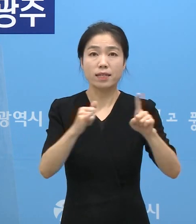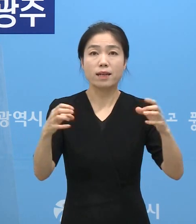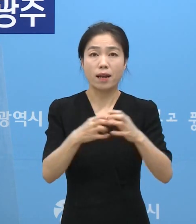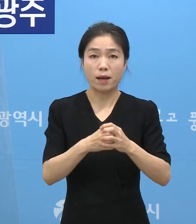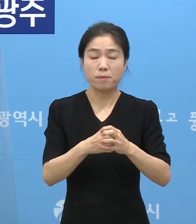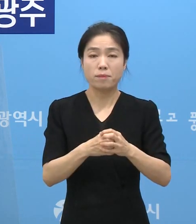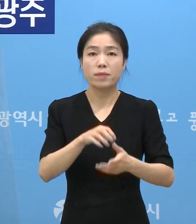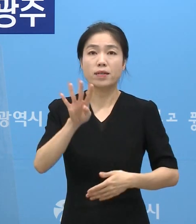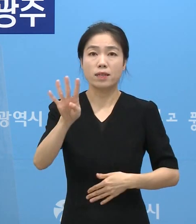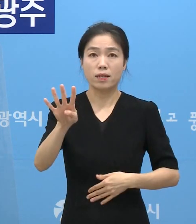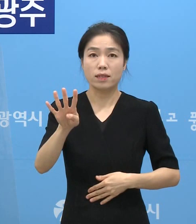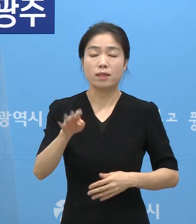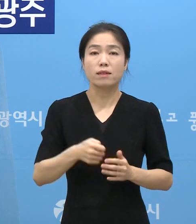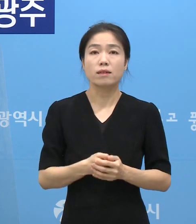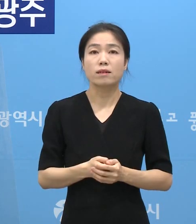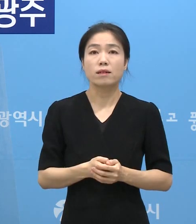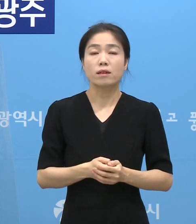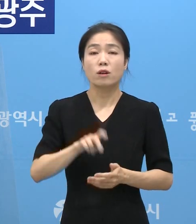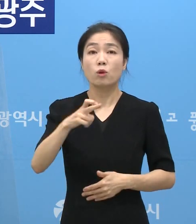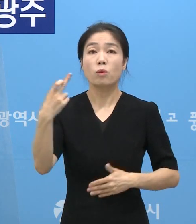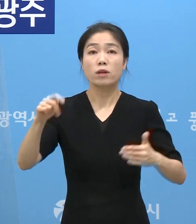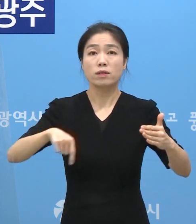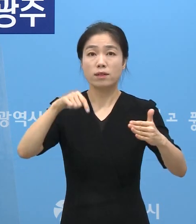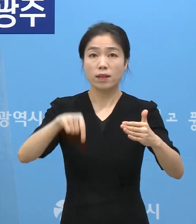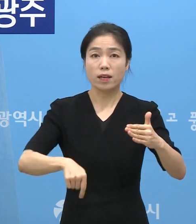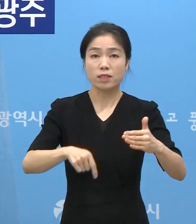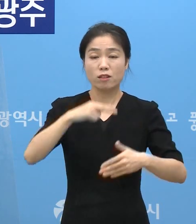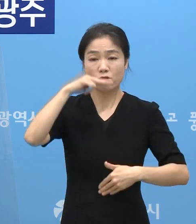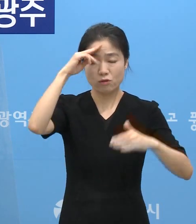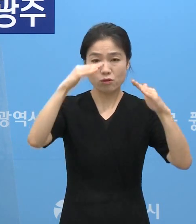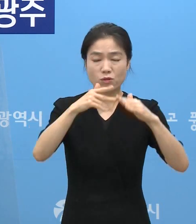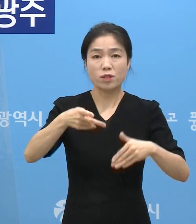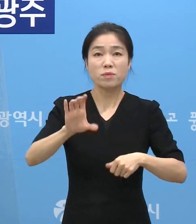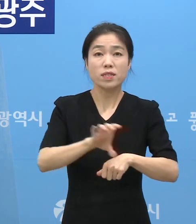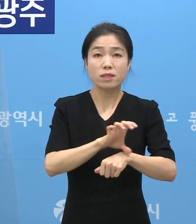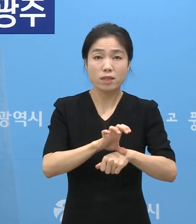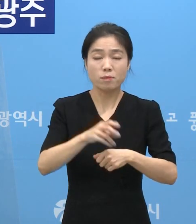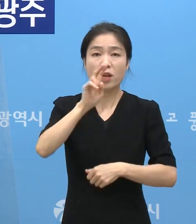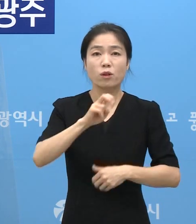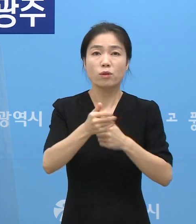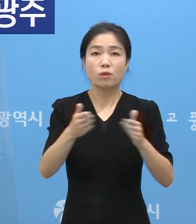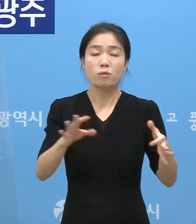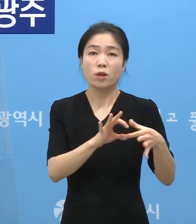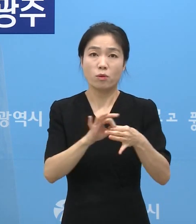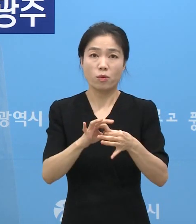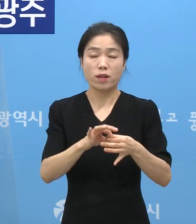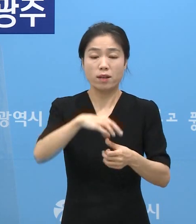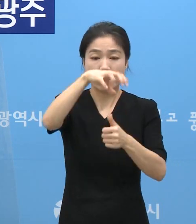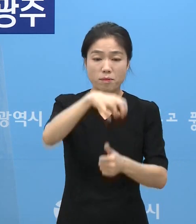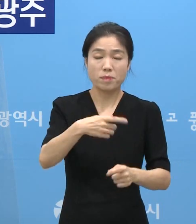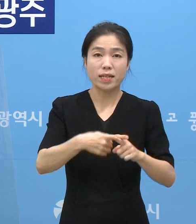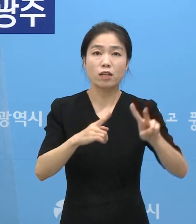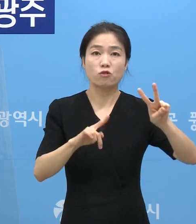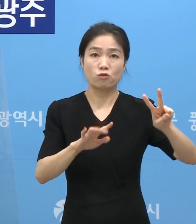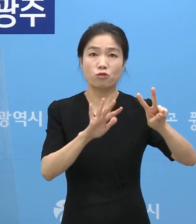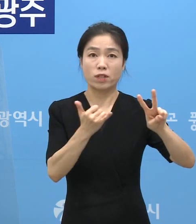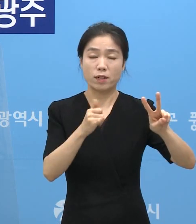총 4명 광산구 소재 주전 PC방 노래연습장 관련 격리 중 2명